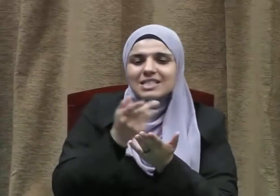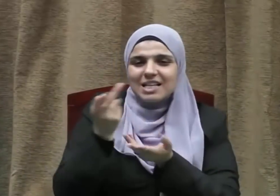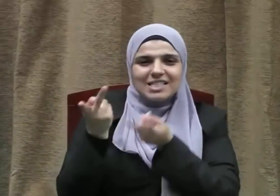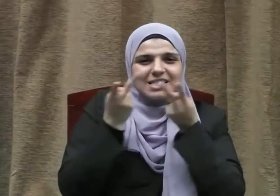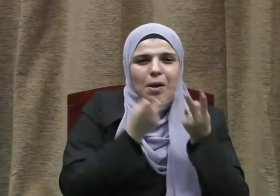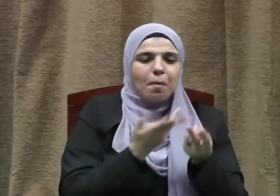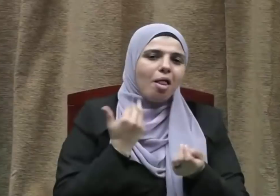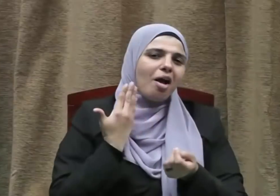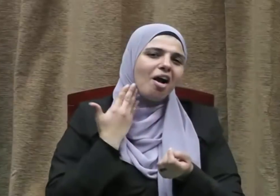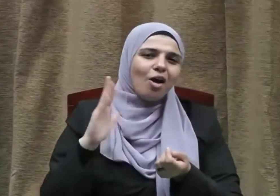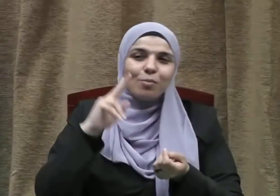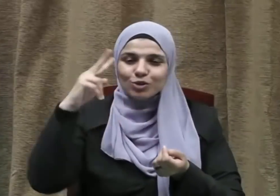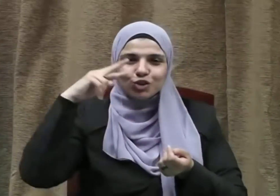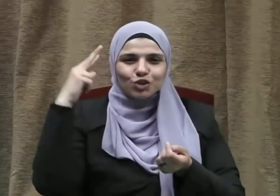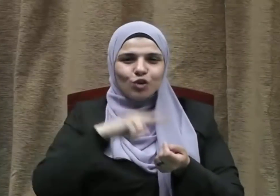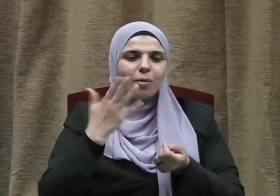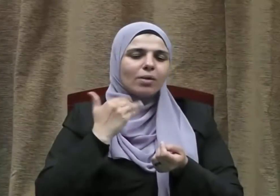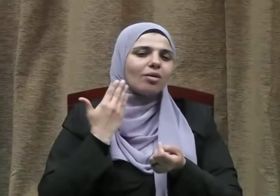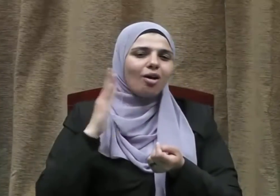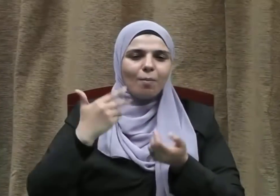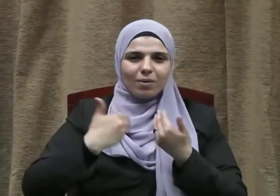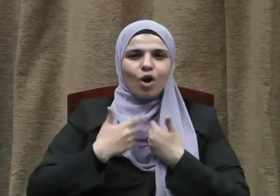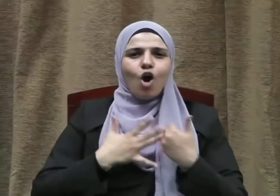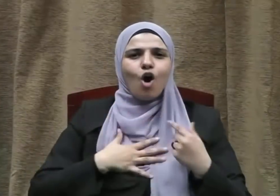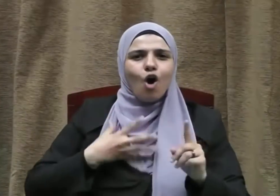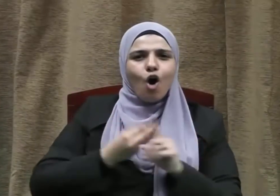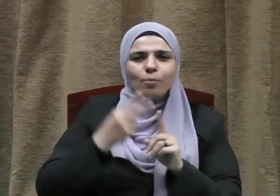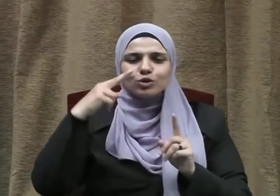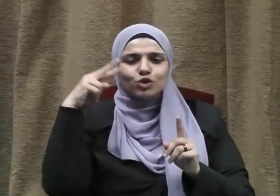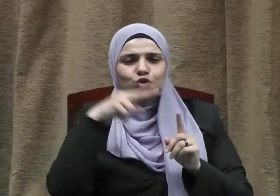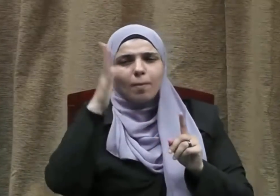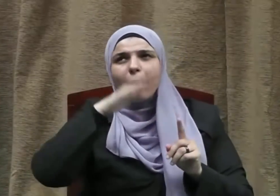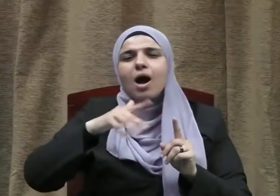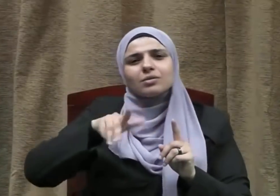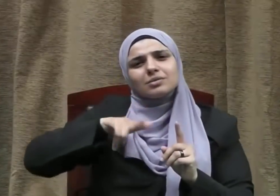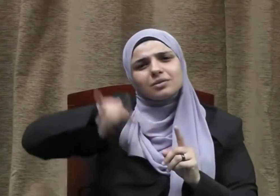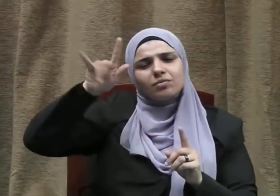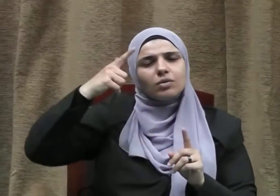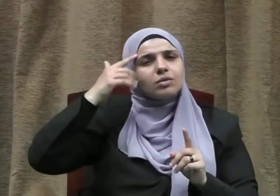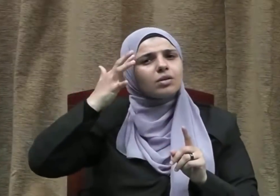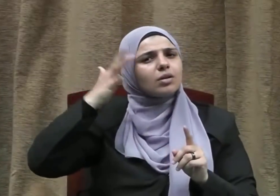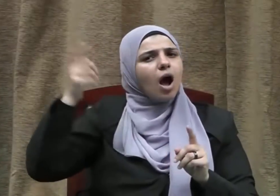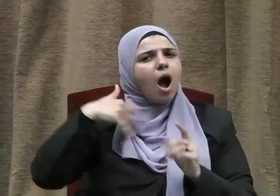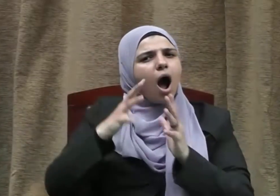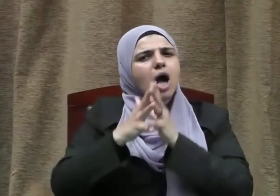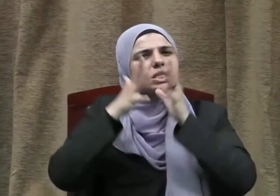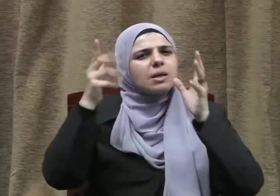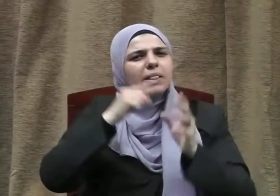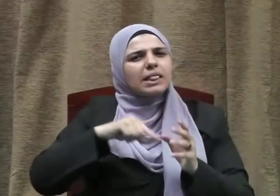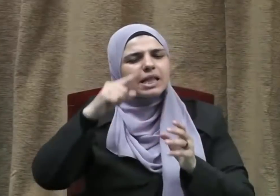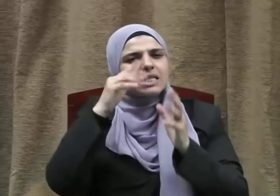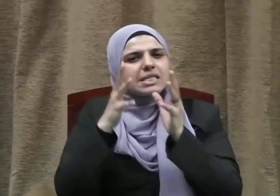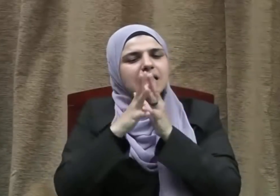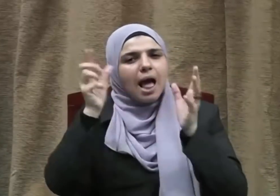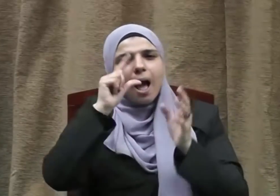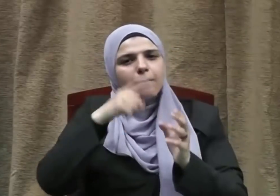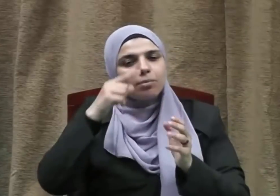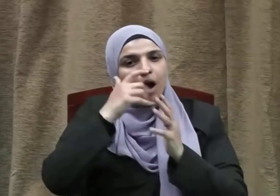استقباله وإكرامه ليرى منا ما نحب أن يتصوره عن عظمة ديننا